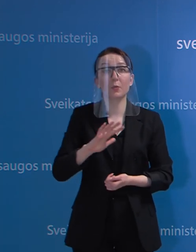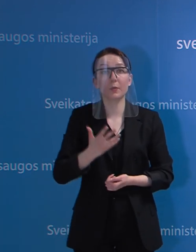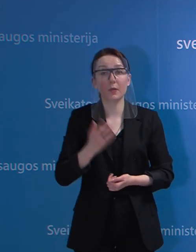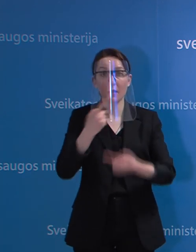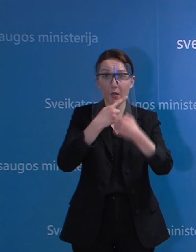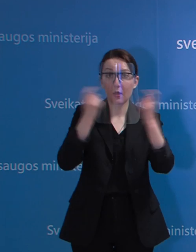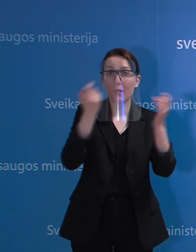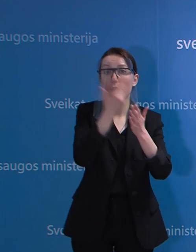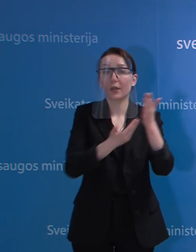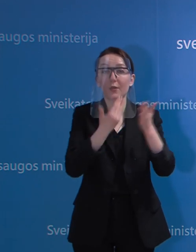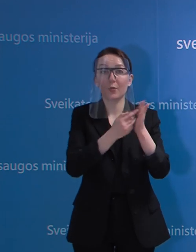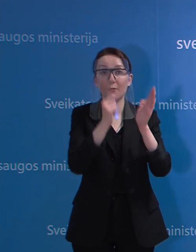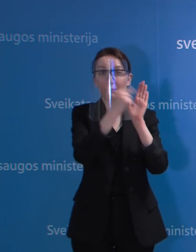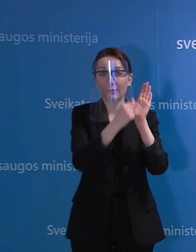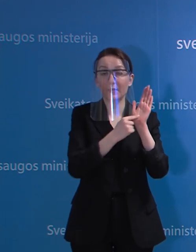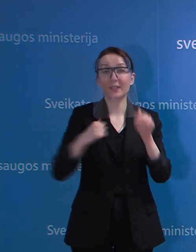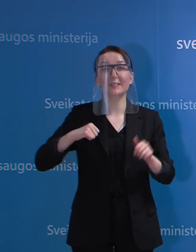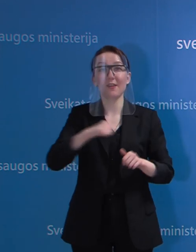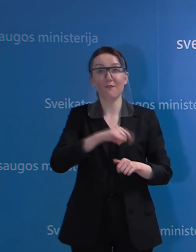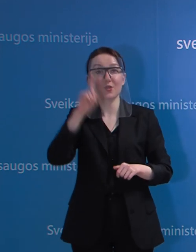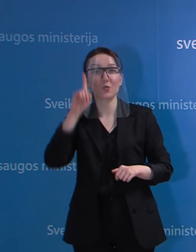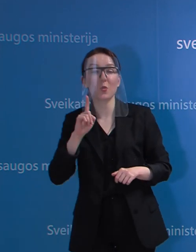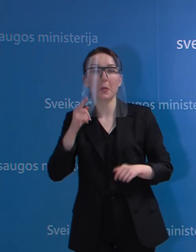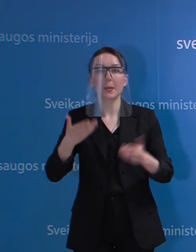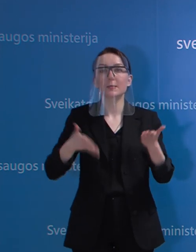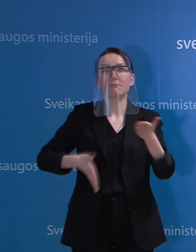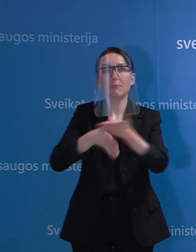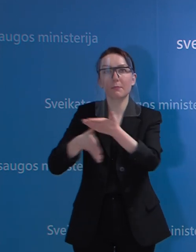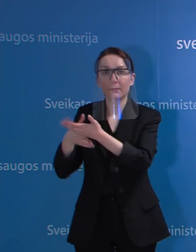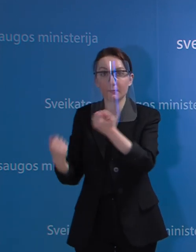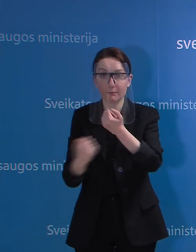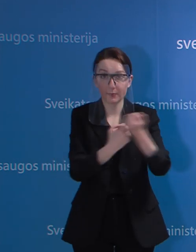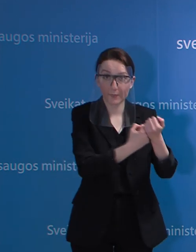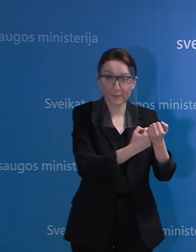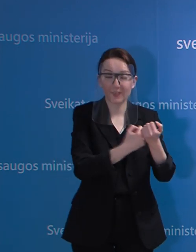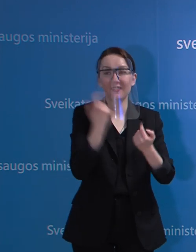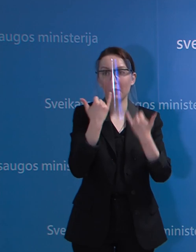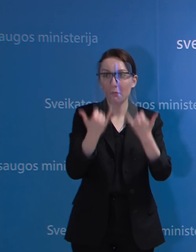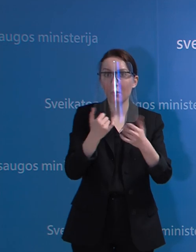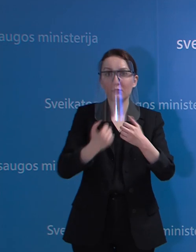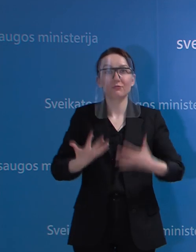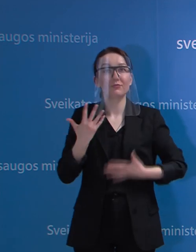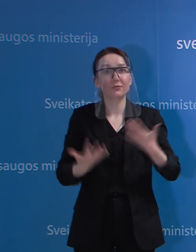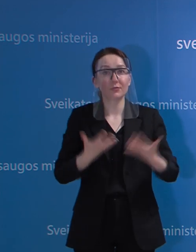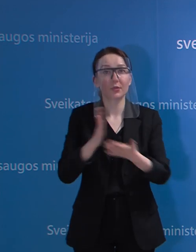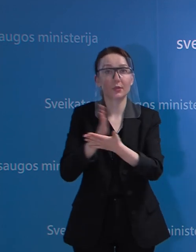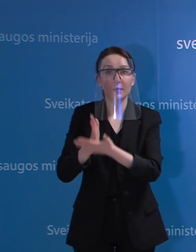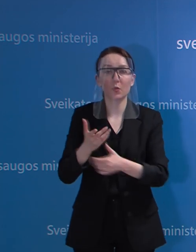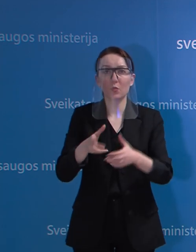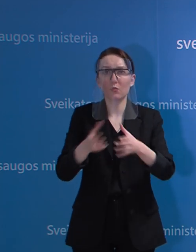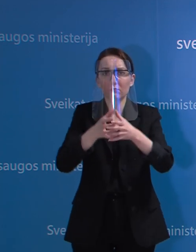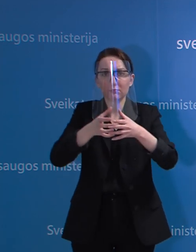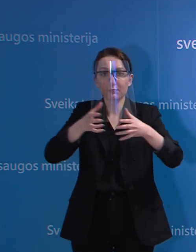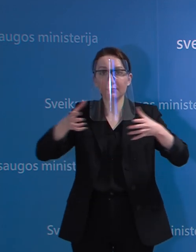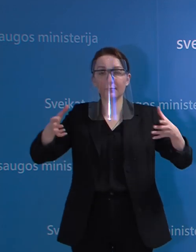paskelbtos rekomendacijos savanoriam, kurie padeda gyventojams. Tai labai džiaugiamės, kad vis daugiau